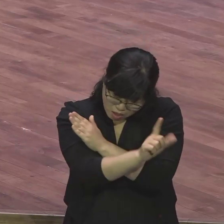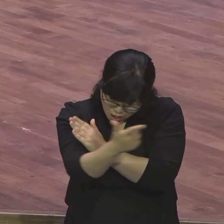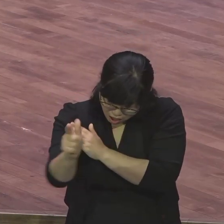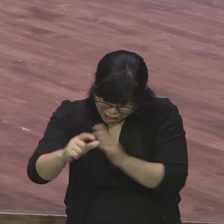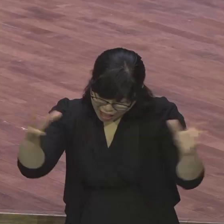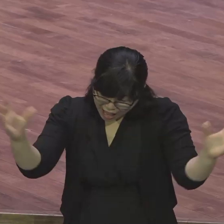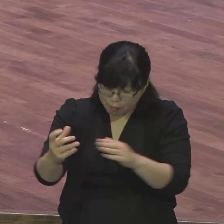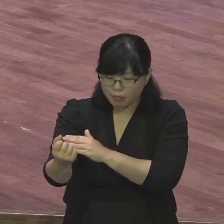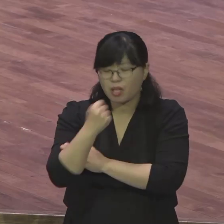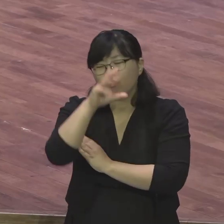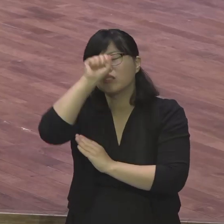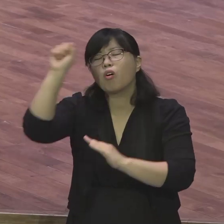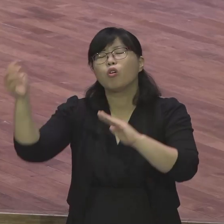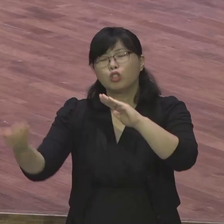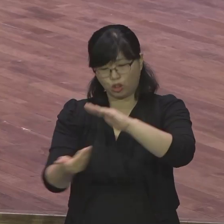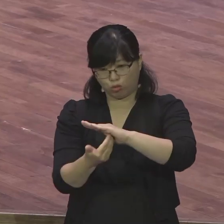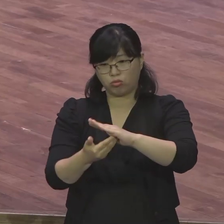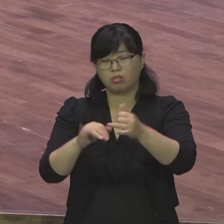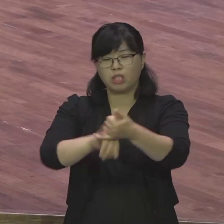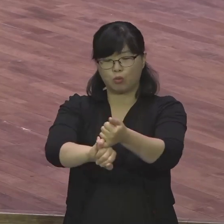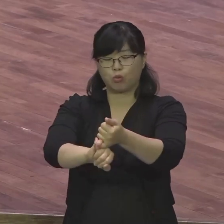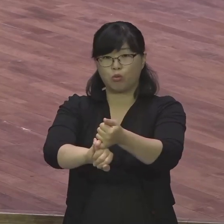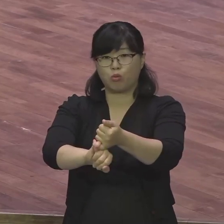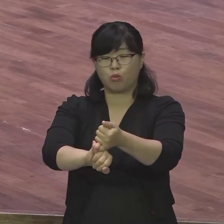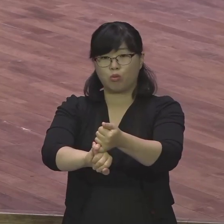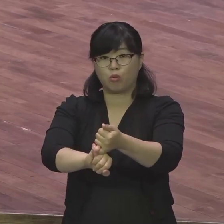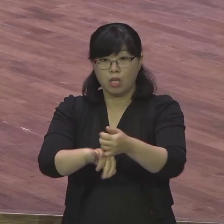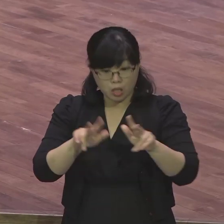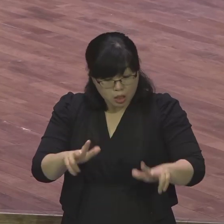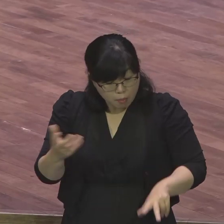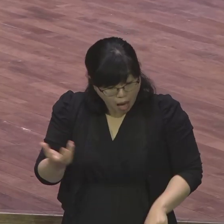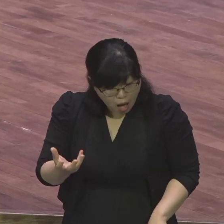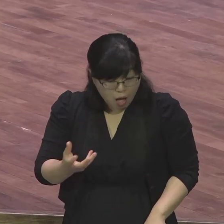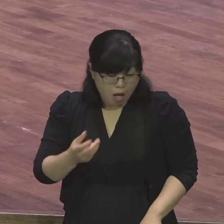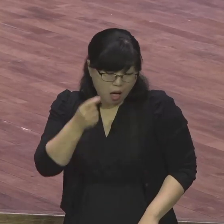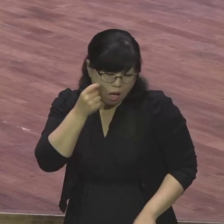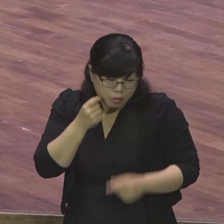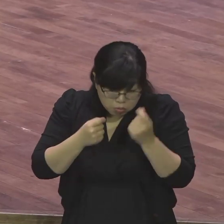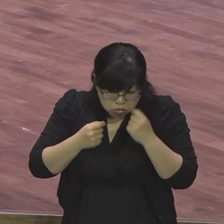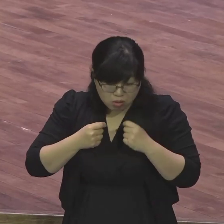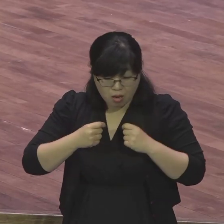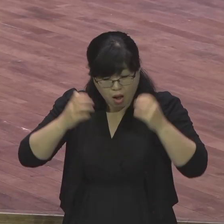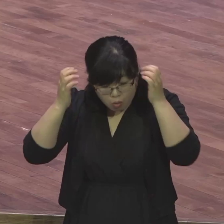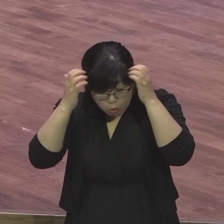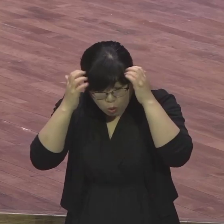힘든 일이 있지만은 그 아픈 눈물 그것을 하나님께서 정말로